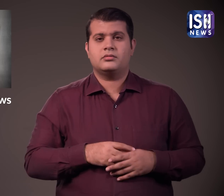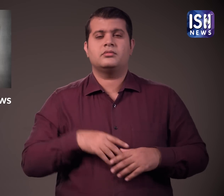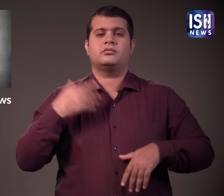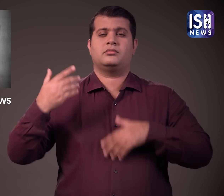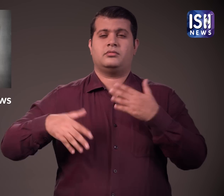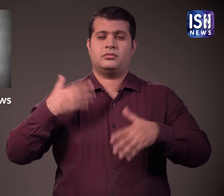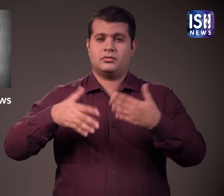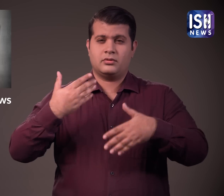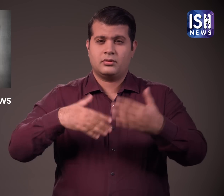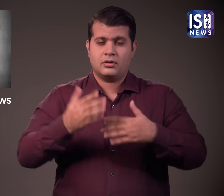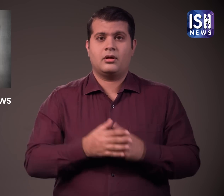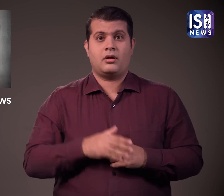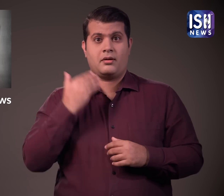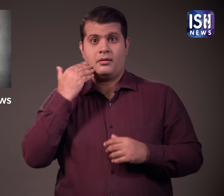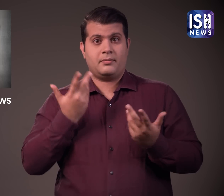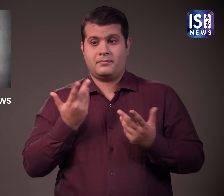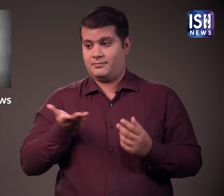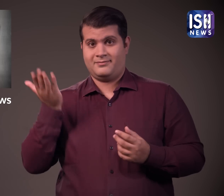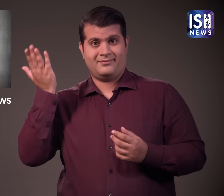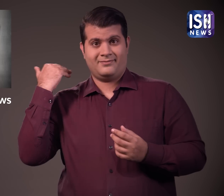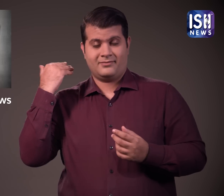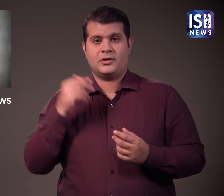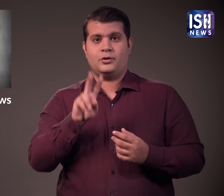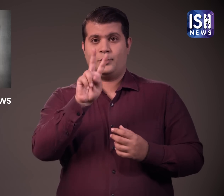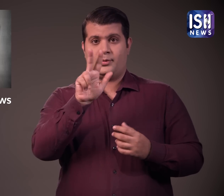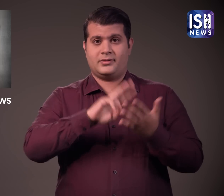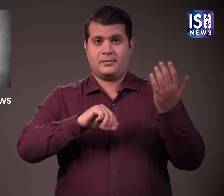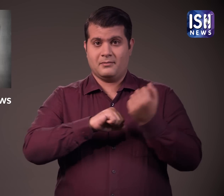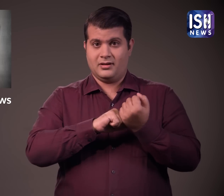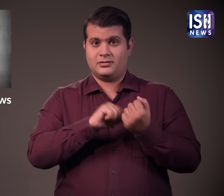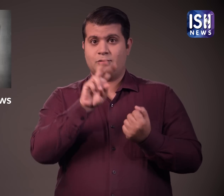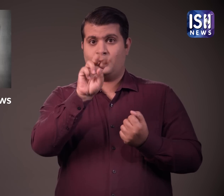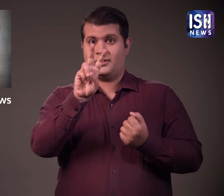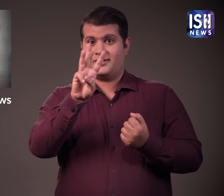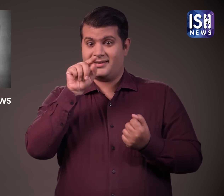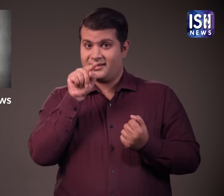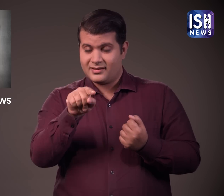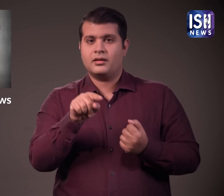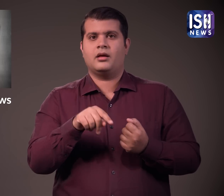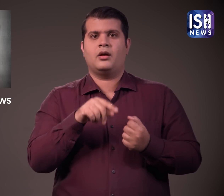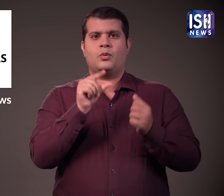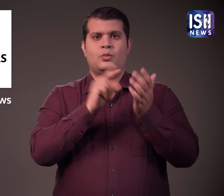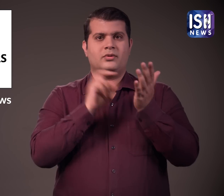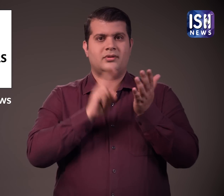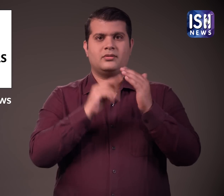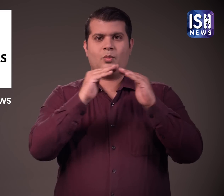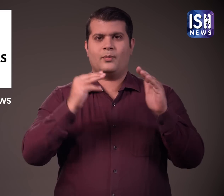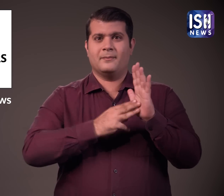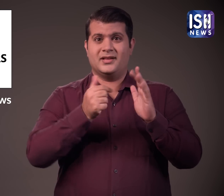28 मार्च 2023 को राश्ट्रपती सचिव्लारे को इस मामले पर केंद्रियक गुरू मंत्राले से